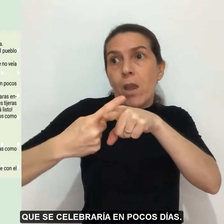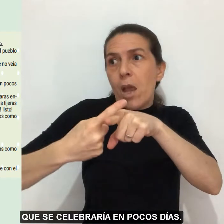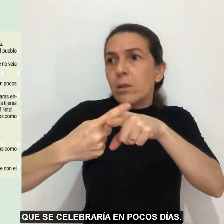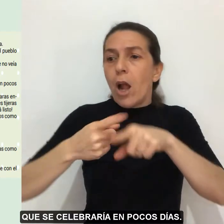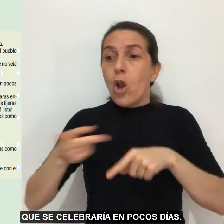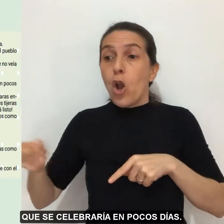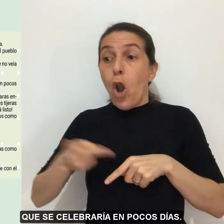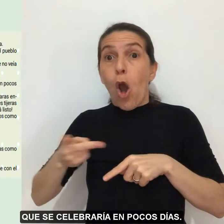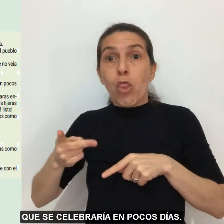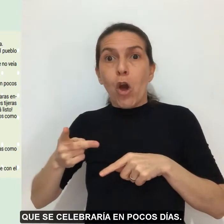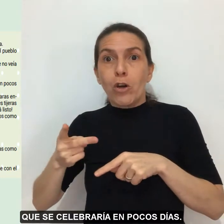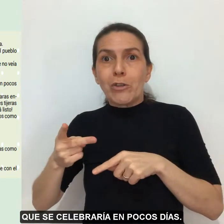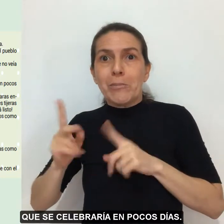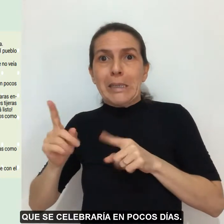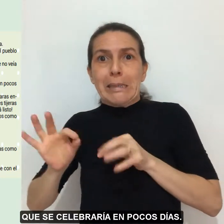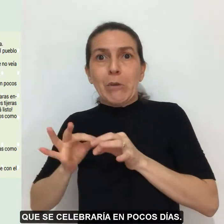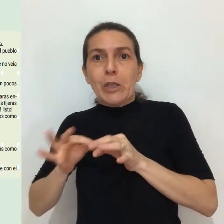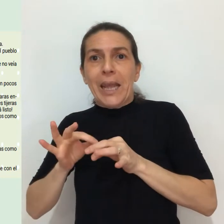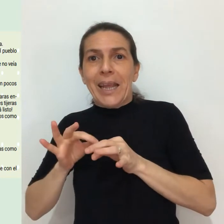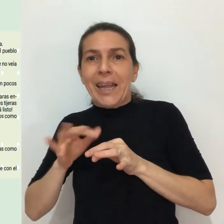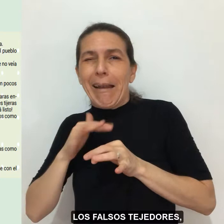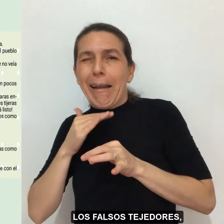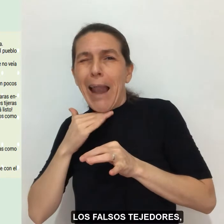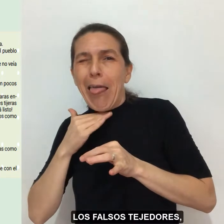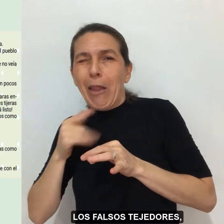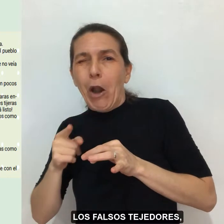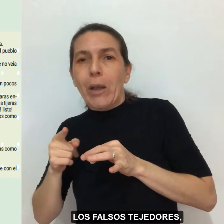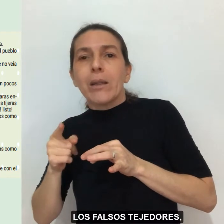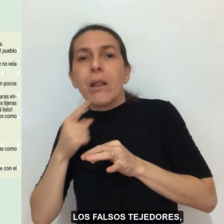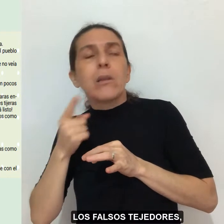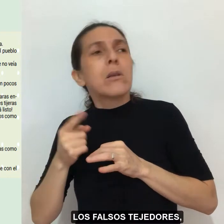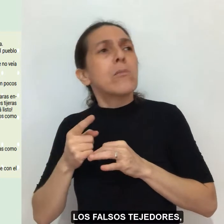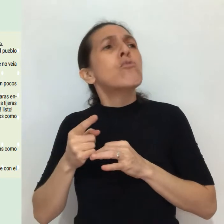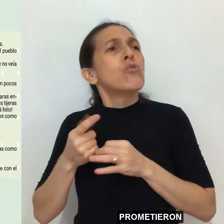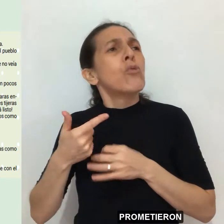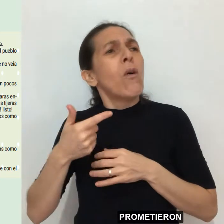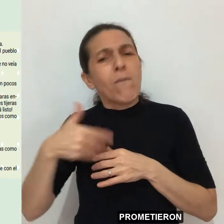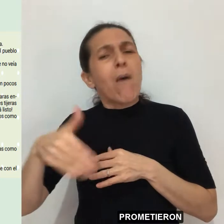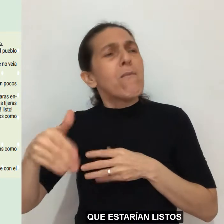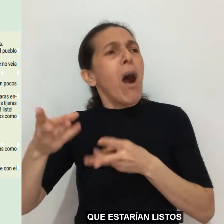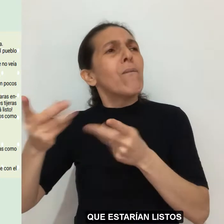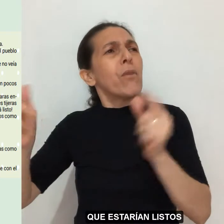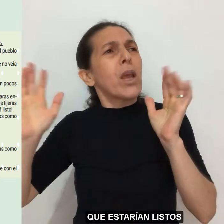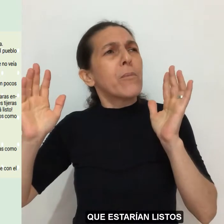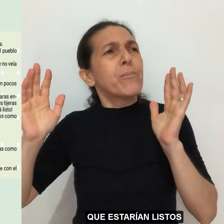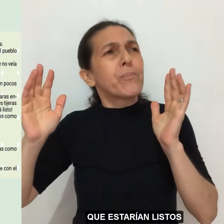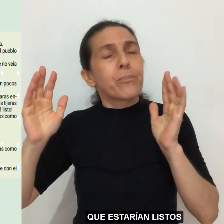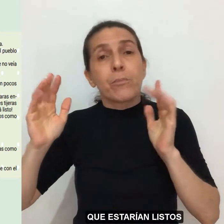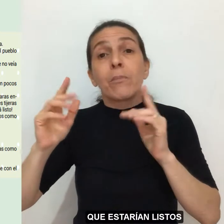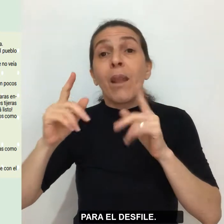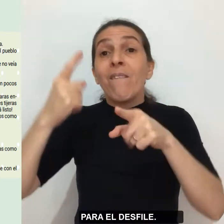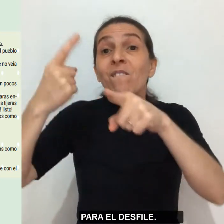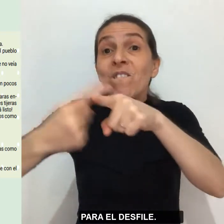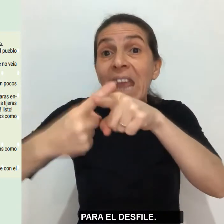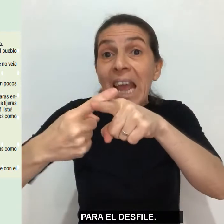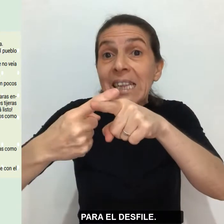celebraría en pocos días. Los falsos tejedores prometieron que estarían listos para el desfile.